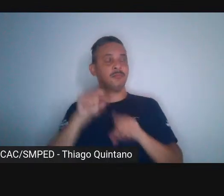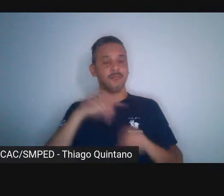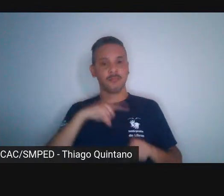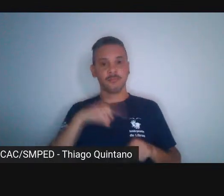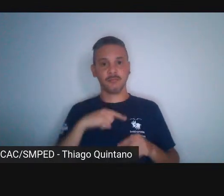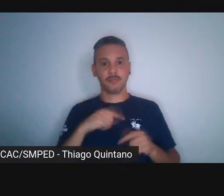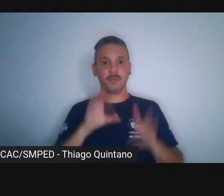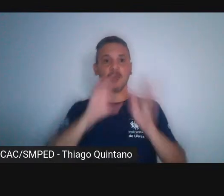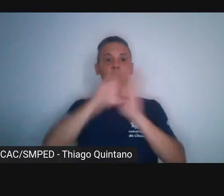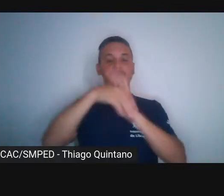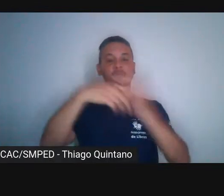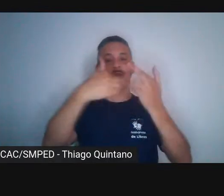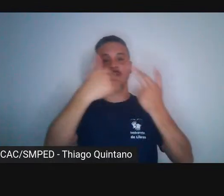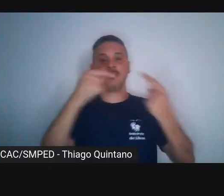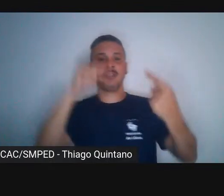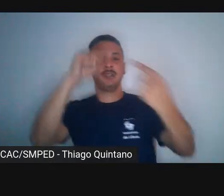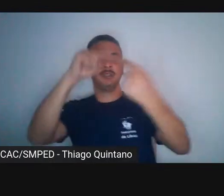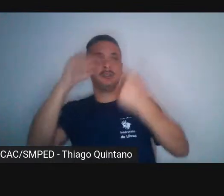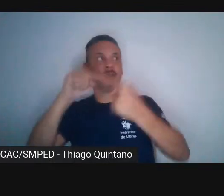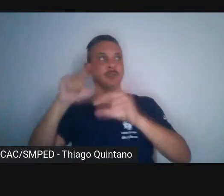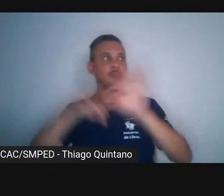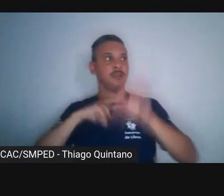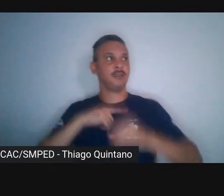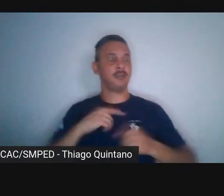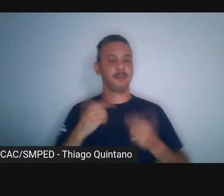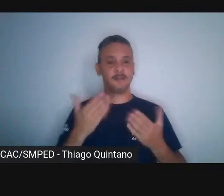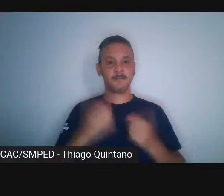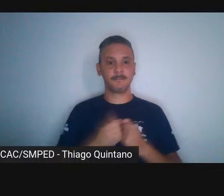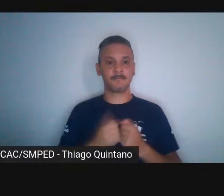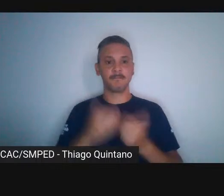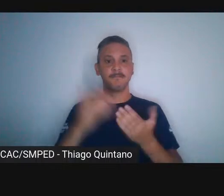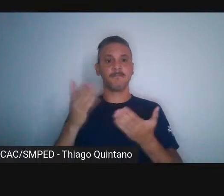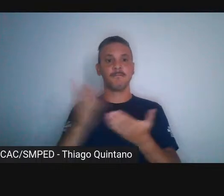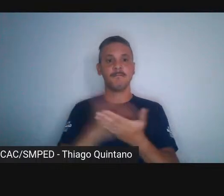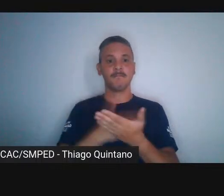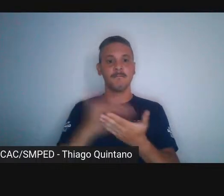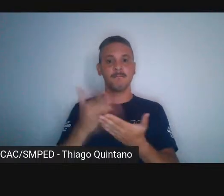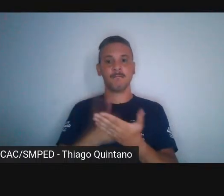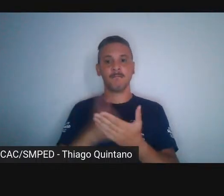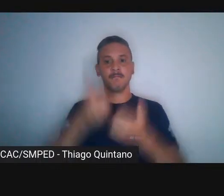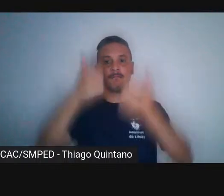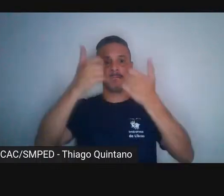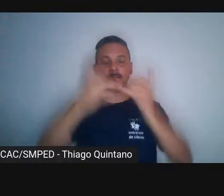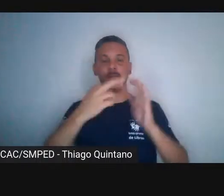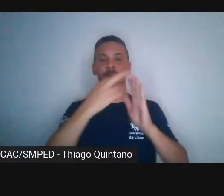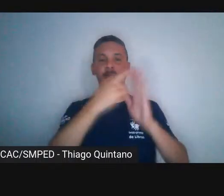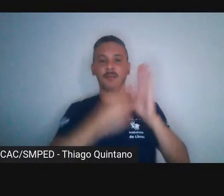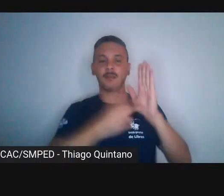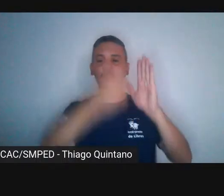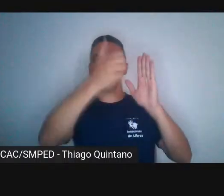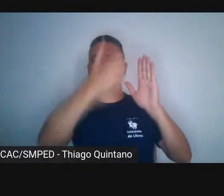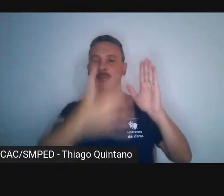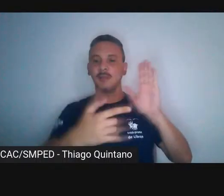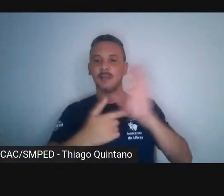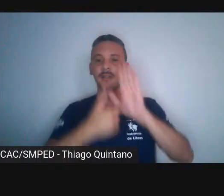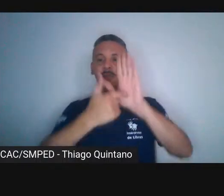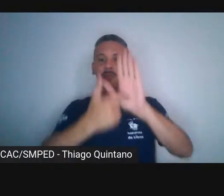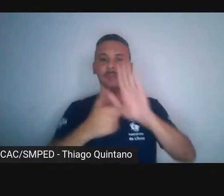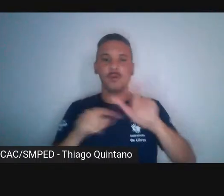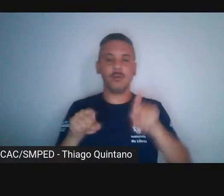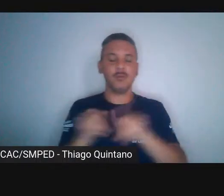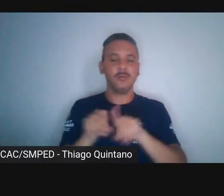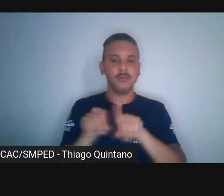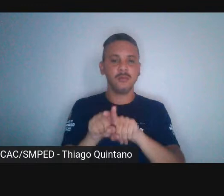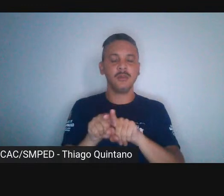essa exposição e o livro como, vamos dizer assim, como correlato da exposição, o